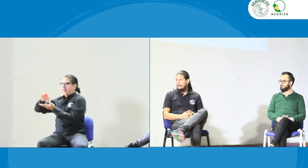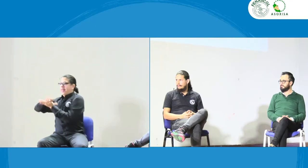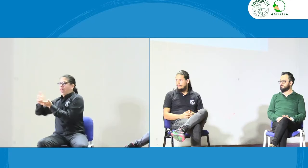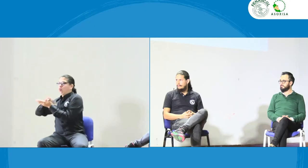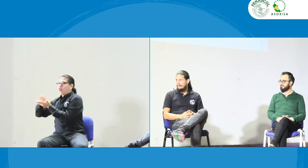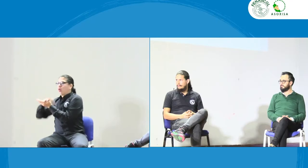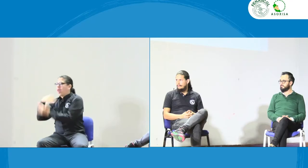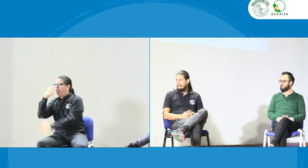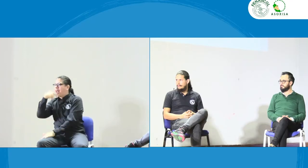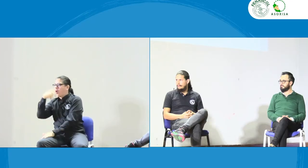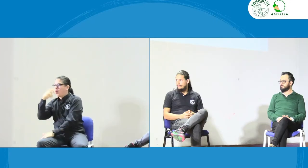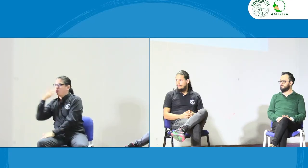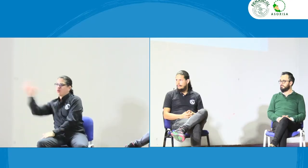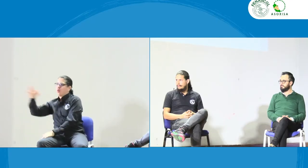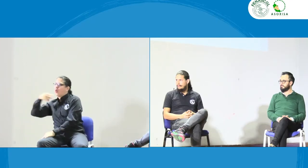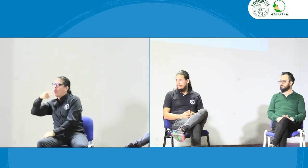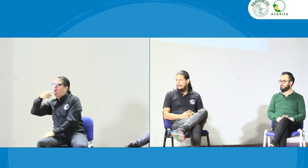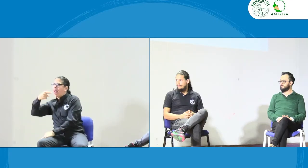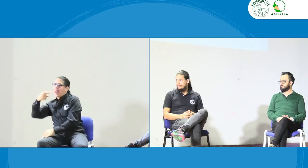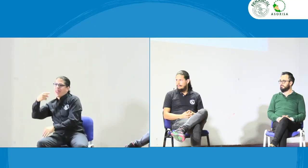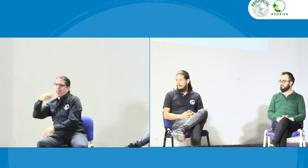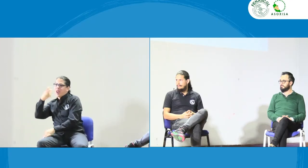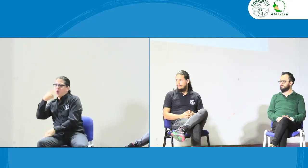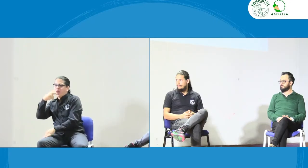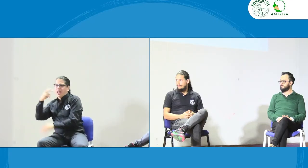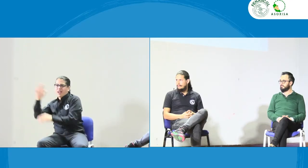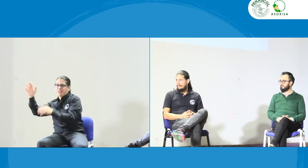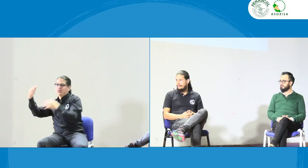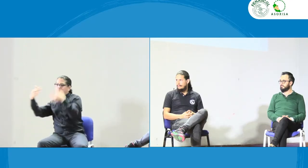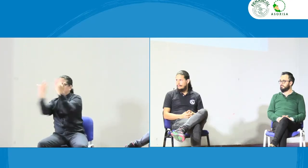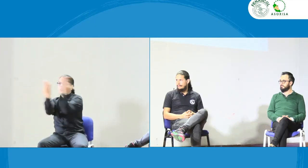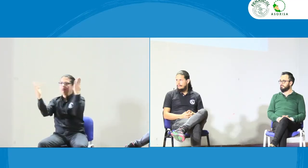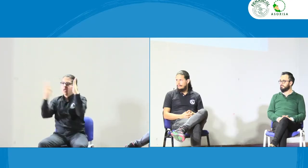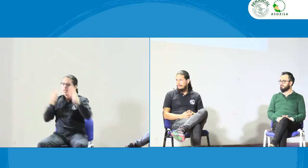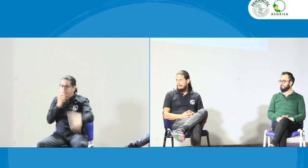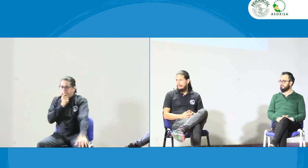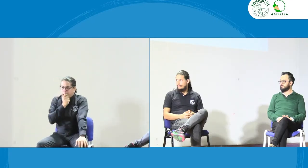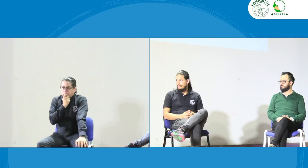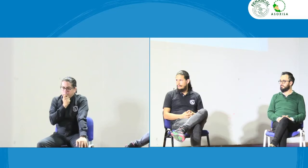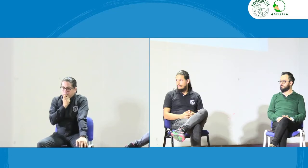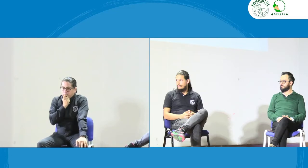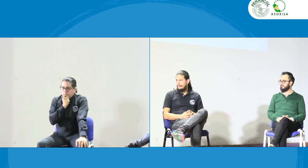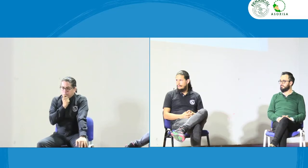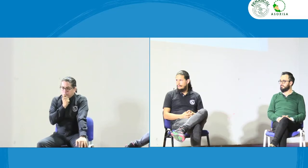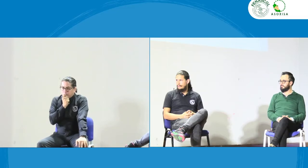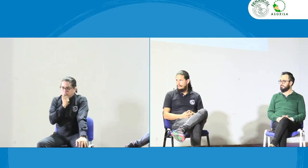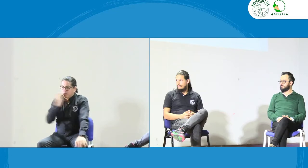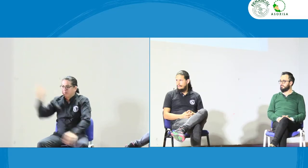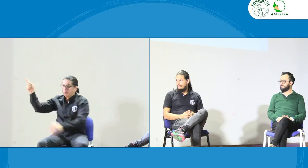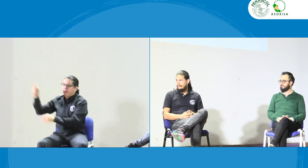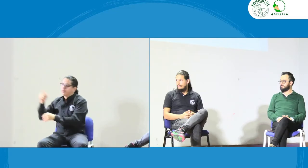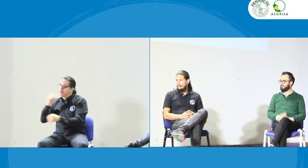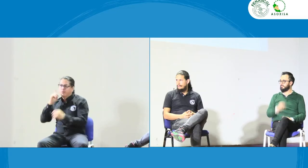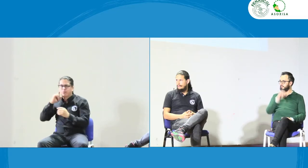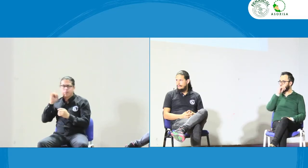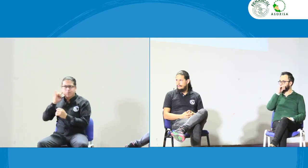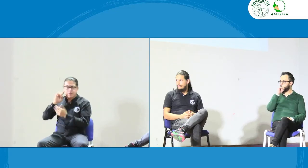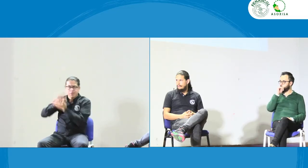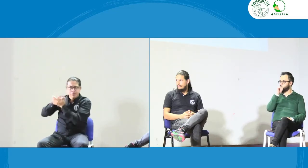decía anteriormente Sebastián los intérpretes de lenguas orales están dentro de una cabina están prestando su